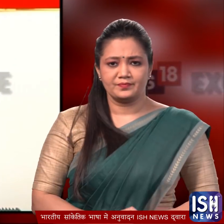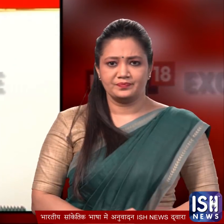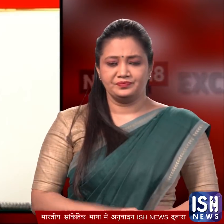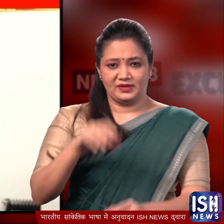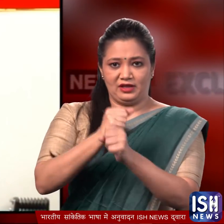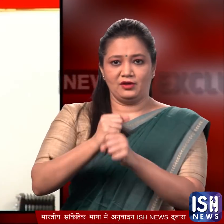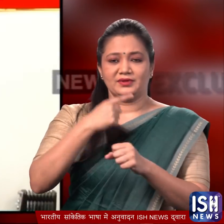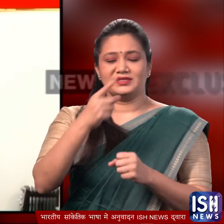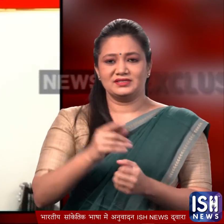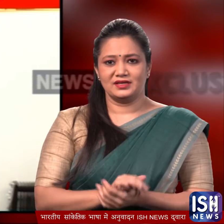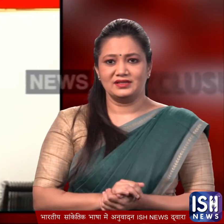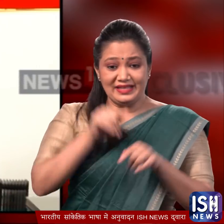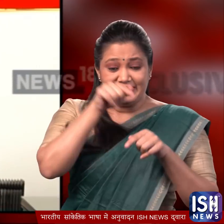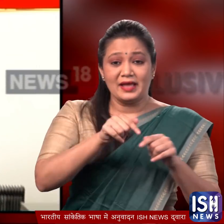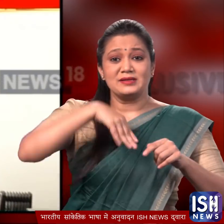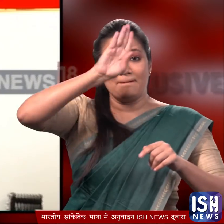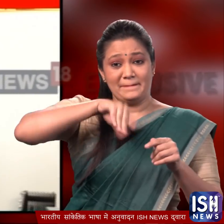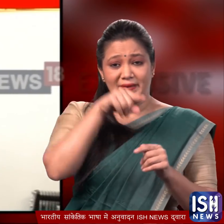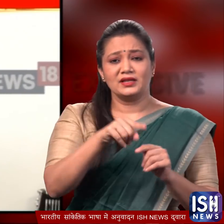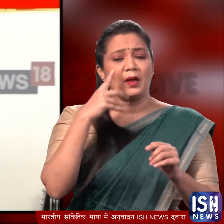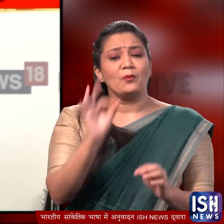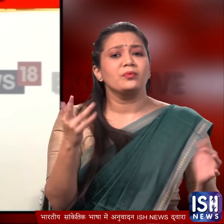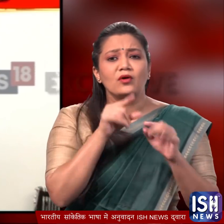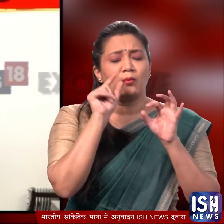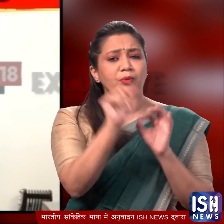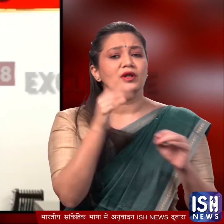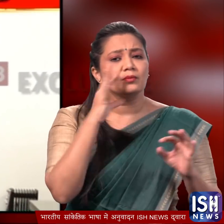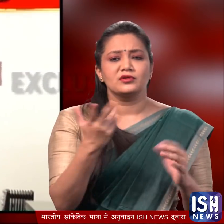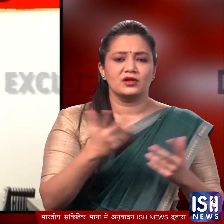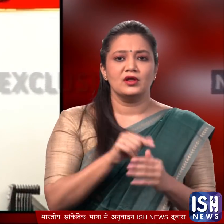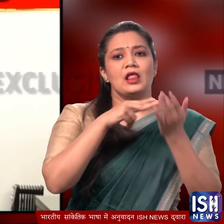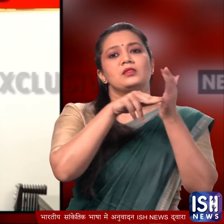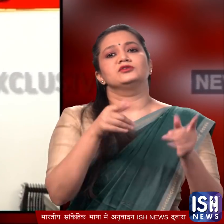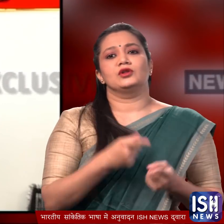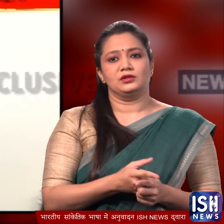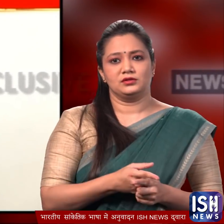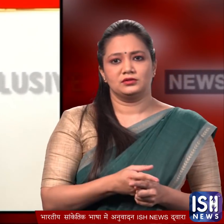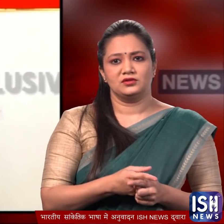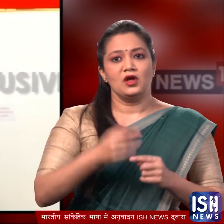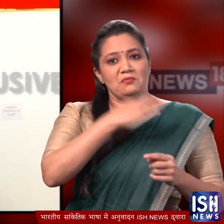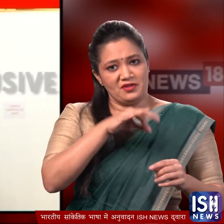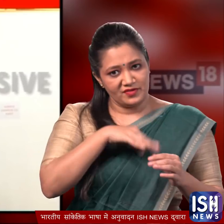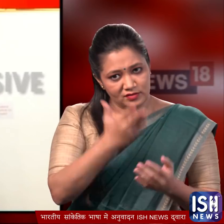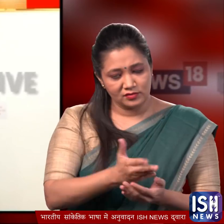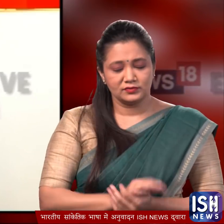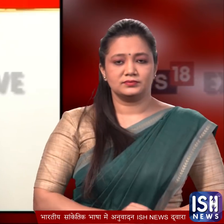सरकार का ये कहना है कि जो ये पेंट है इसकी खासित ये है कि ये प्राकृतिक है काफी फाइदमन्द होगी